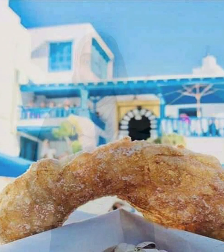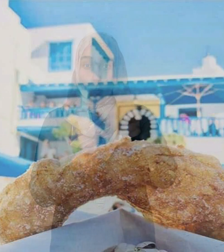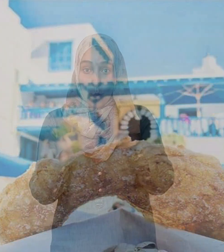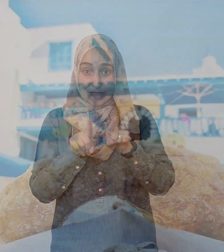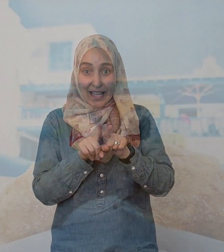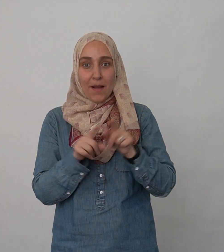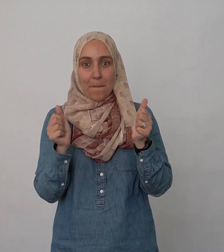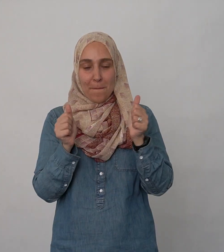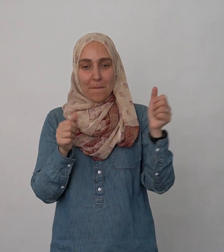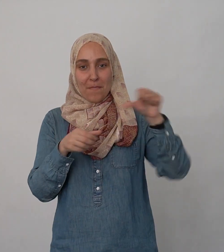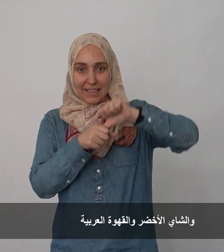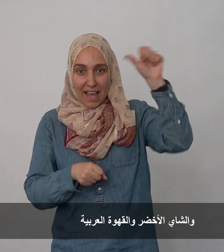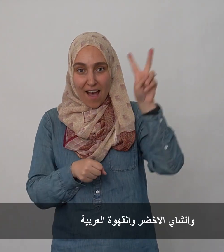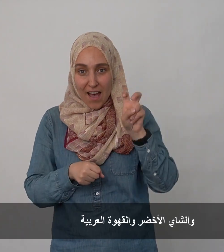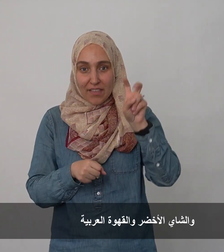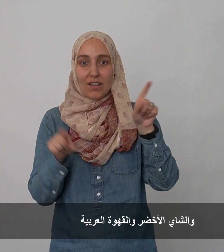والشياء الأخضر والقهوة العربي